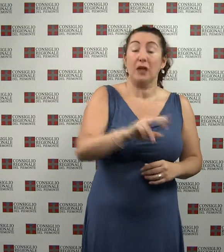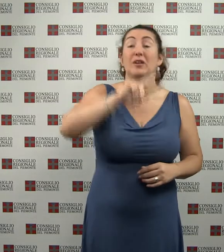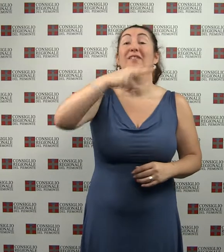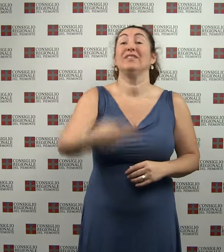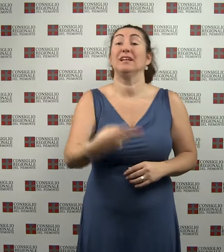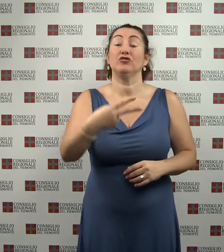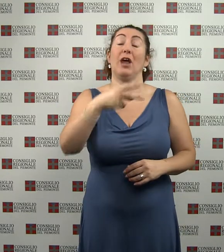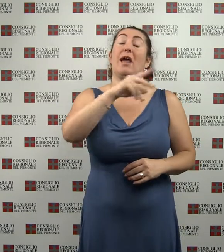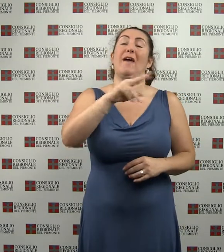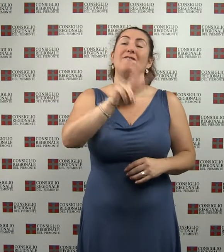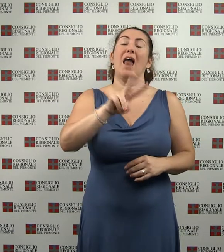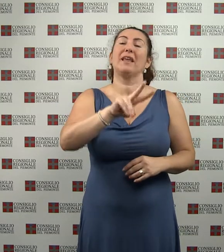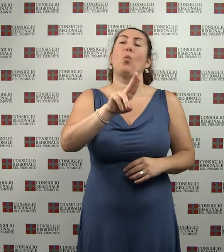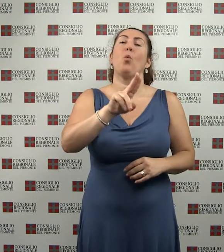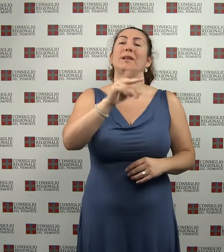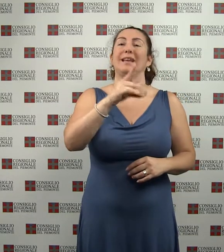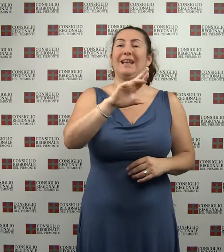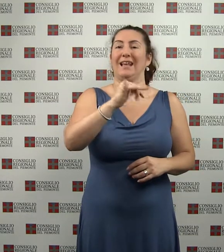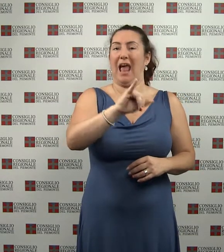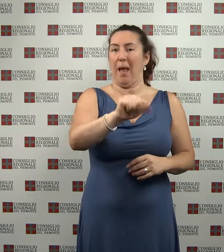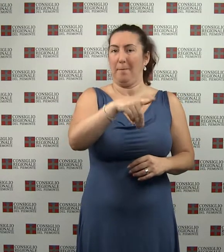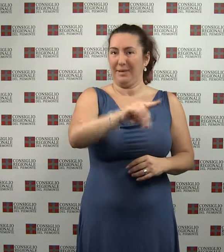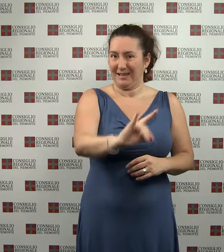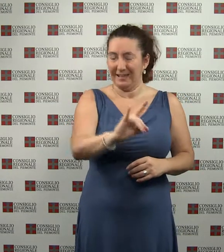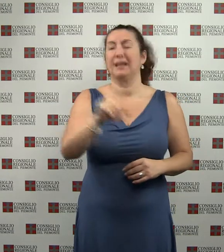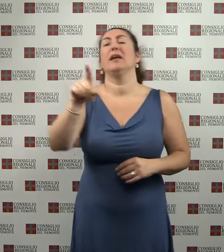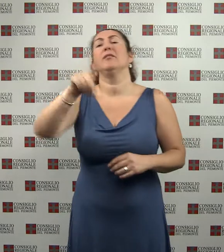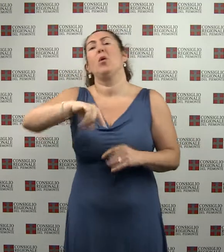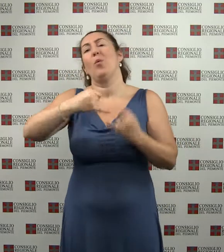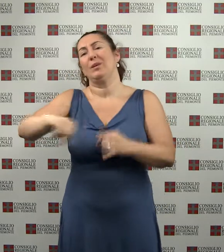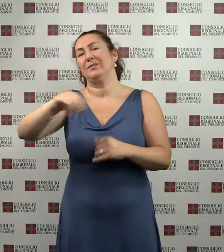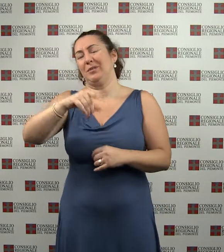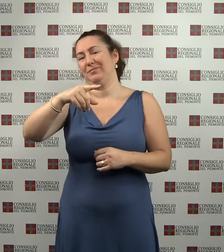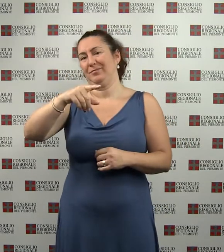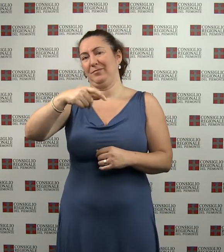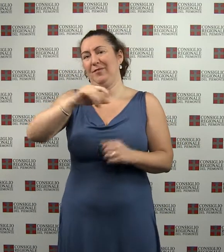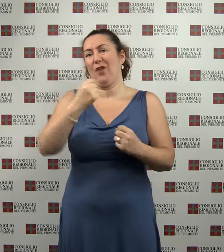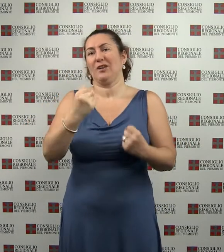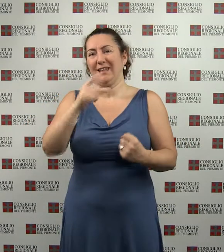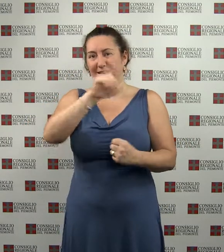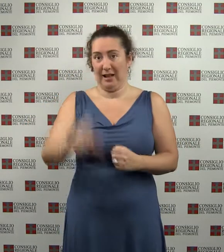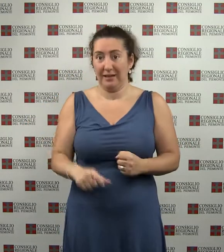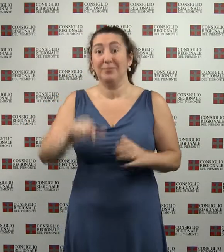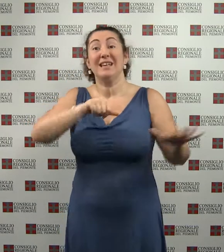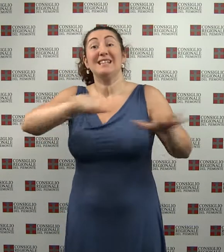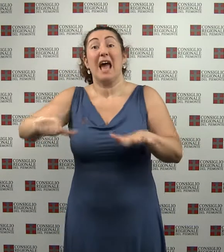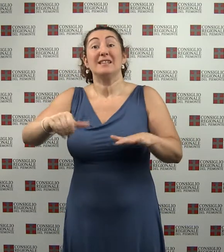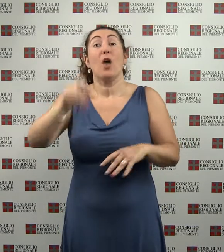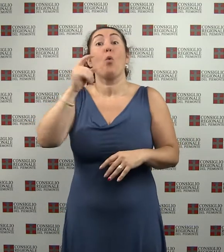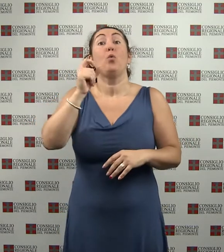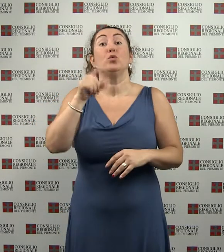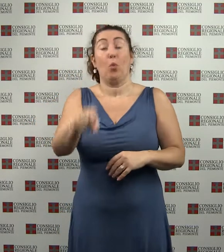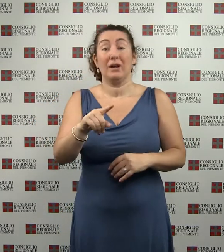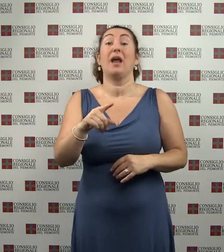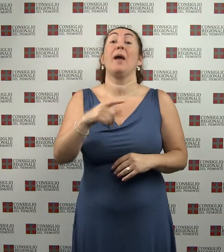PD e Diego Sozzani, Forza Italia. Sesta, Cultura, Presidente Daniele Valle, Partito Democratico, Vice Paolo